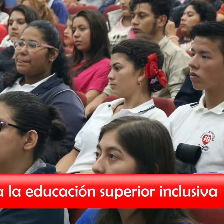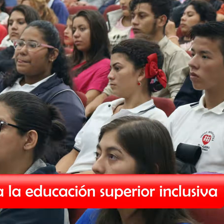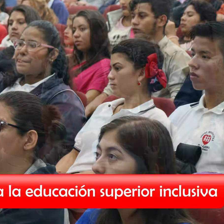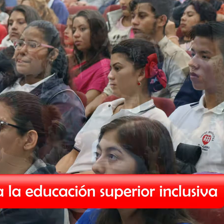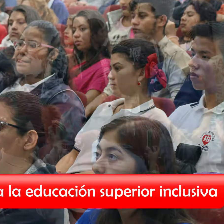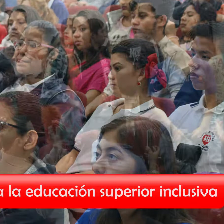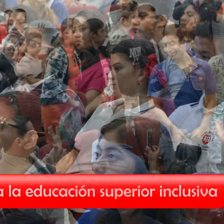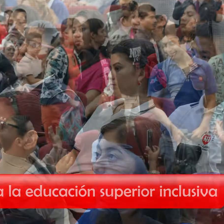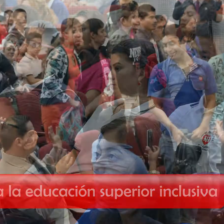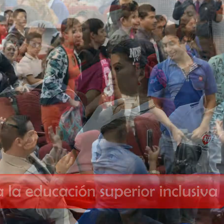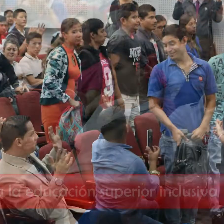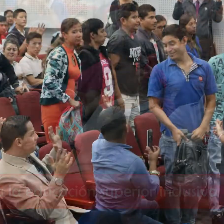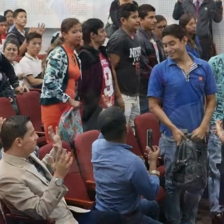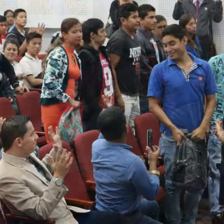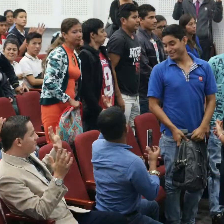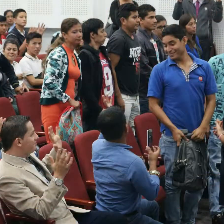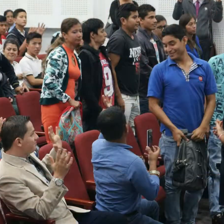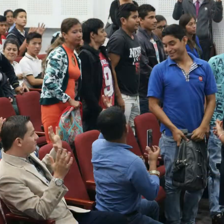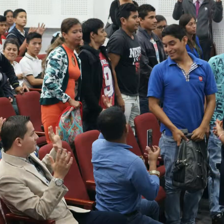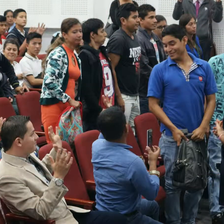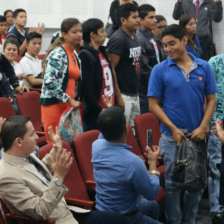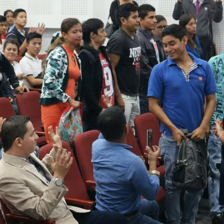Un fuerte aplauso para ellos